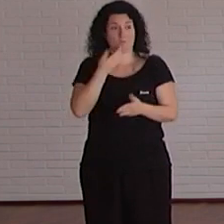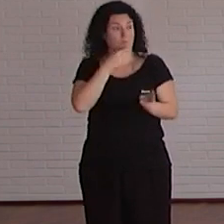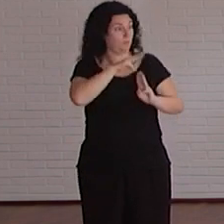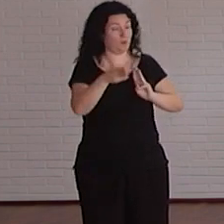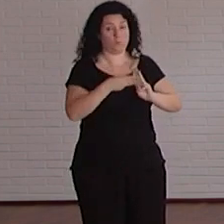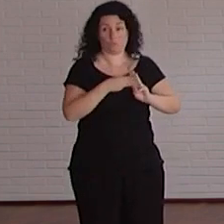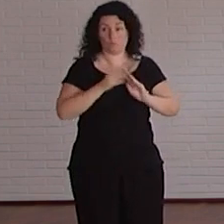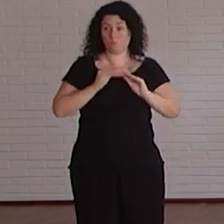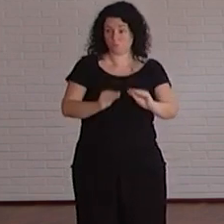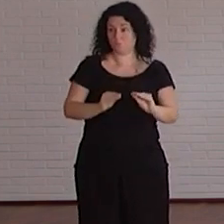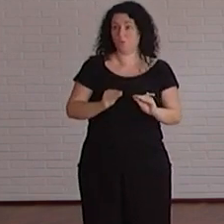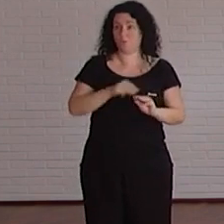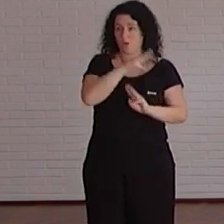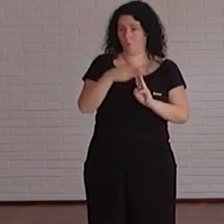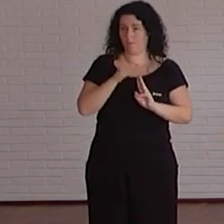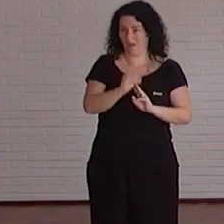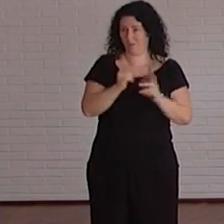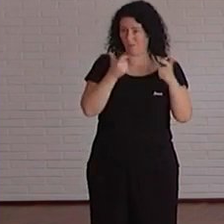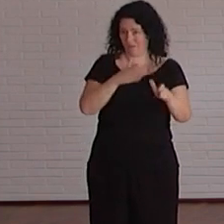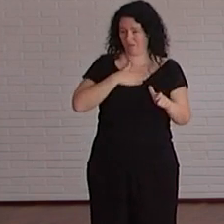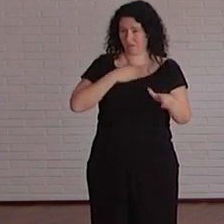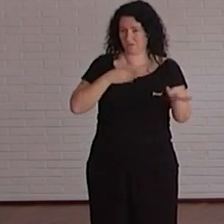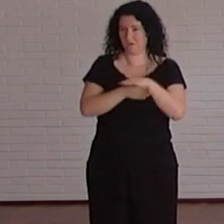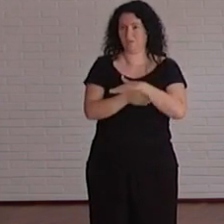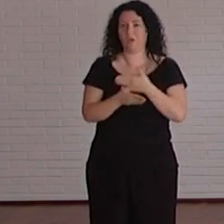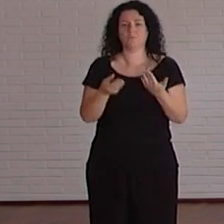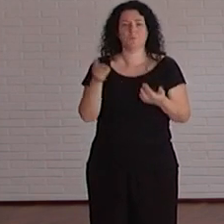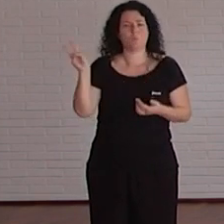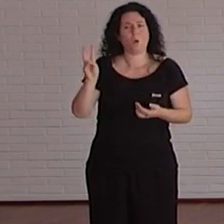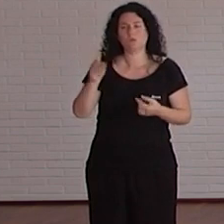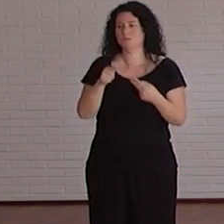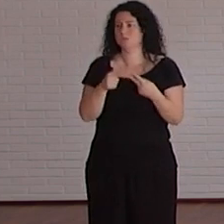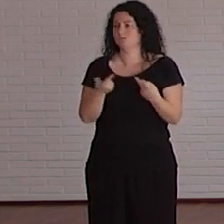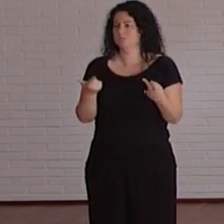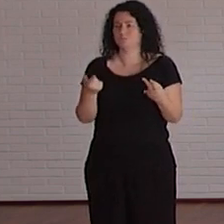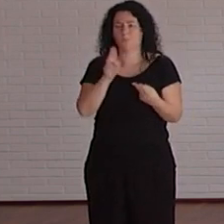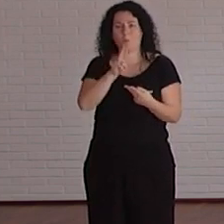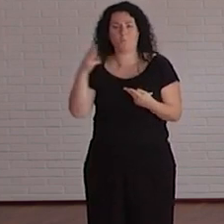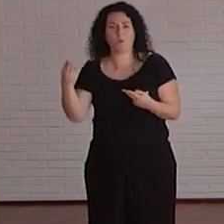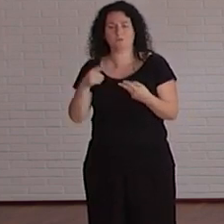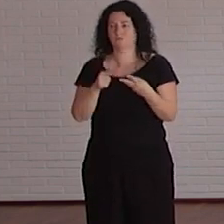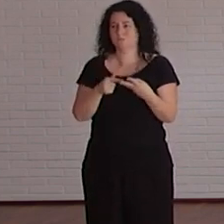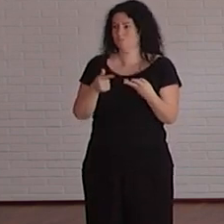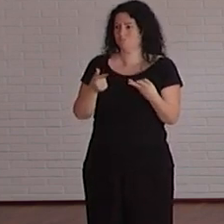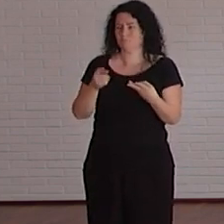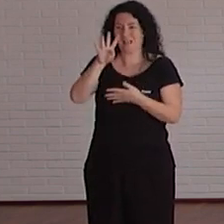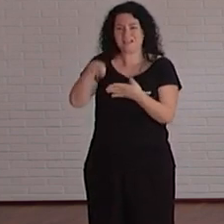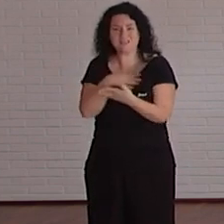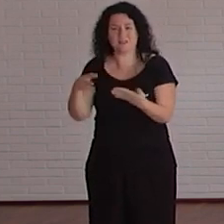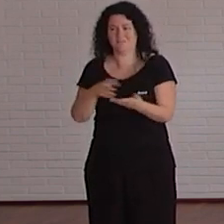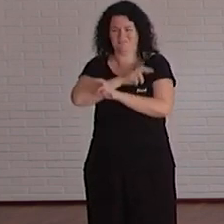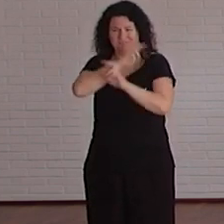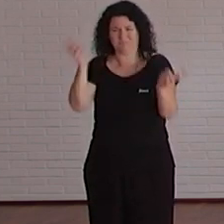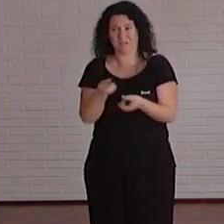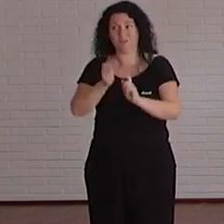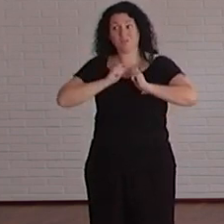la unidad existen plantillas tanto de Word de PowerPoint de Excel que te ayudan a crear tus documentos